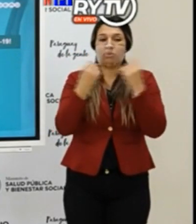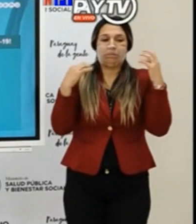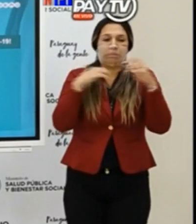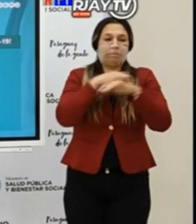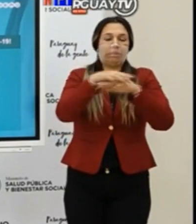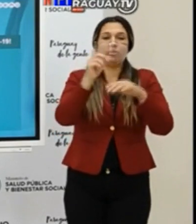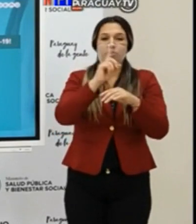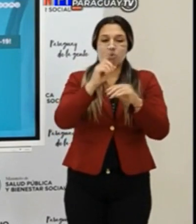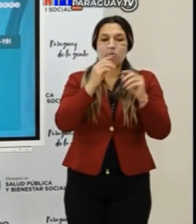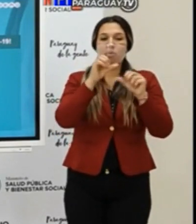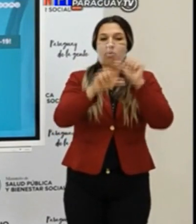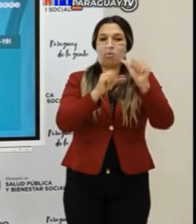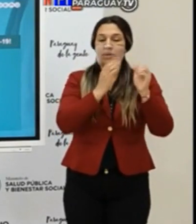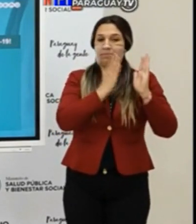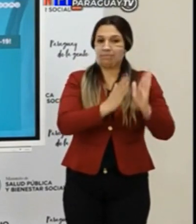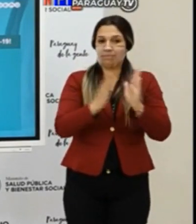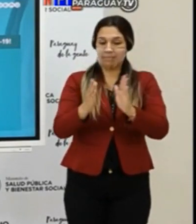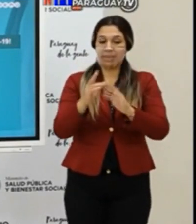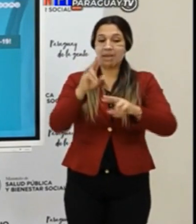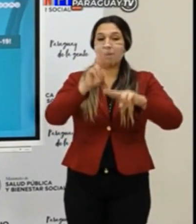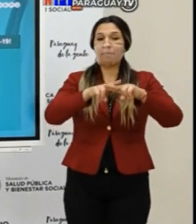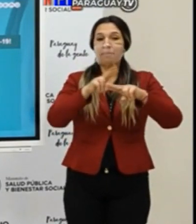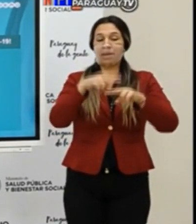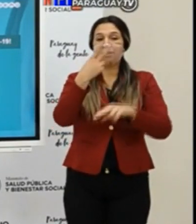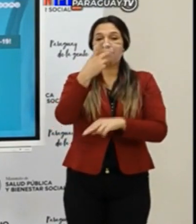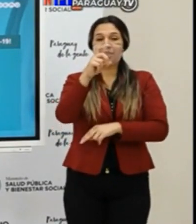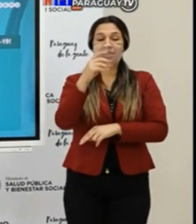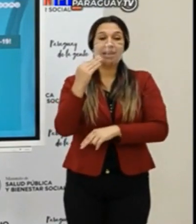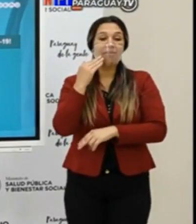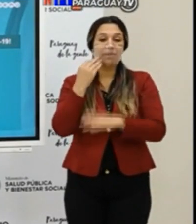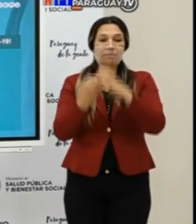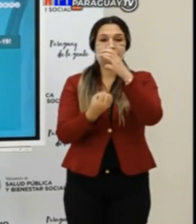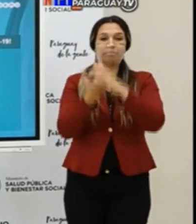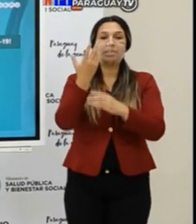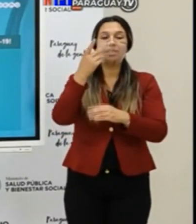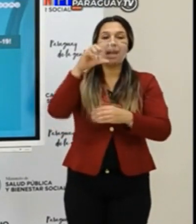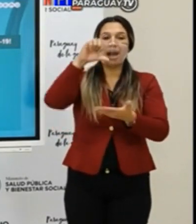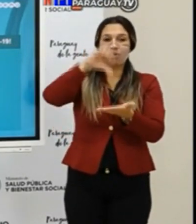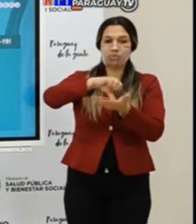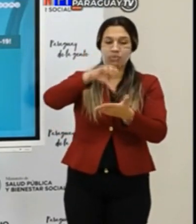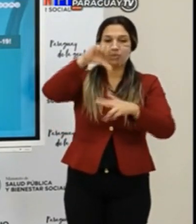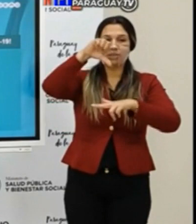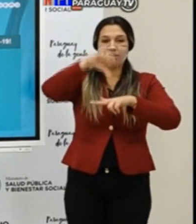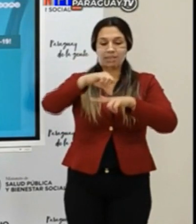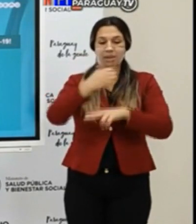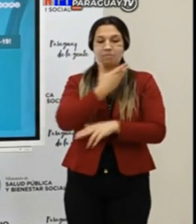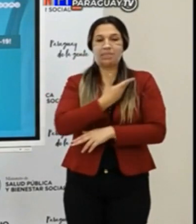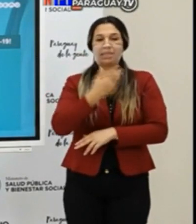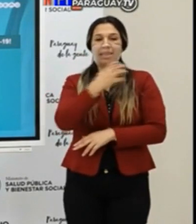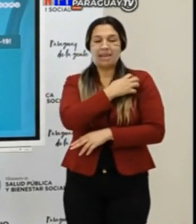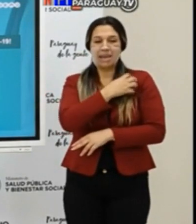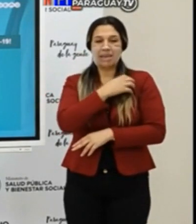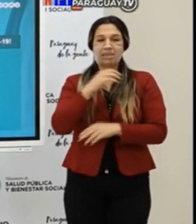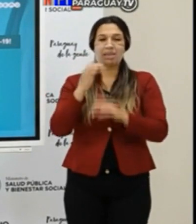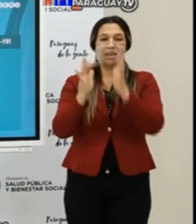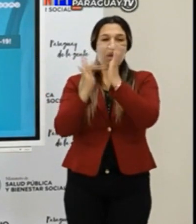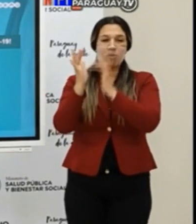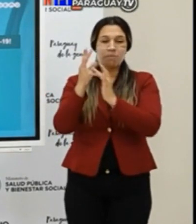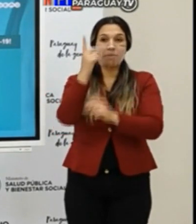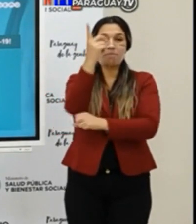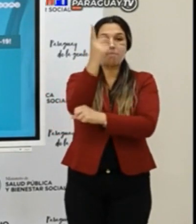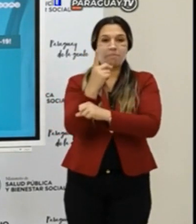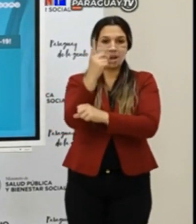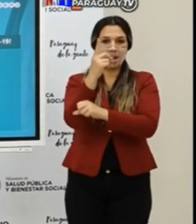El martes 27 de abril estaremos iniciando con Asunción Central Presidente Ayes, Cordillera y Paraguay.